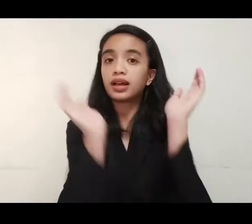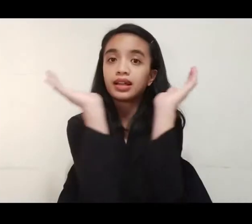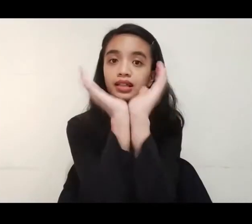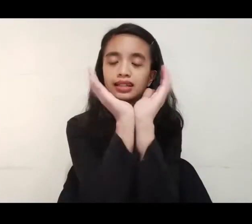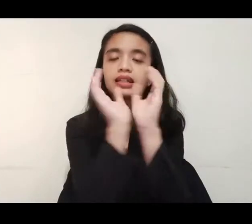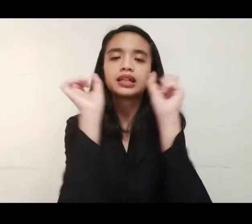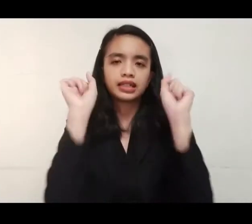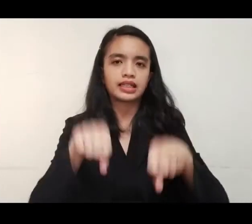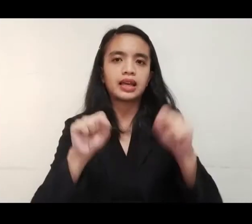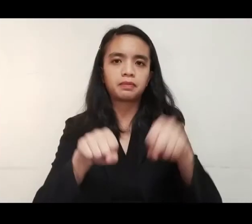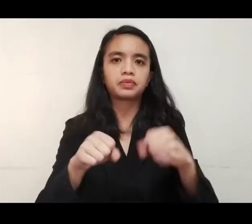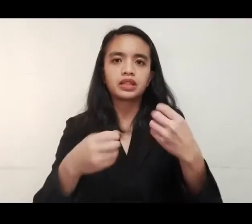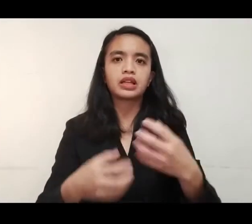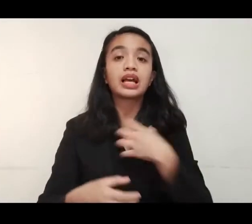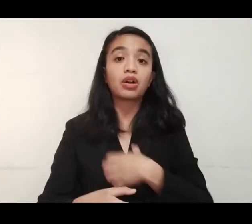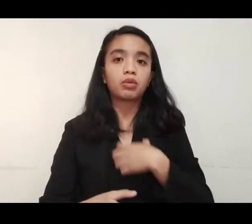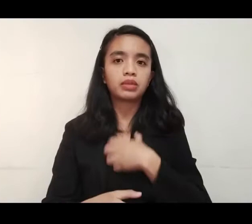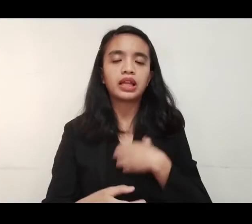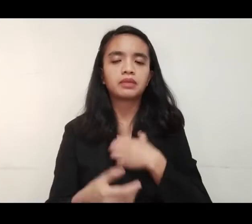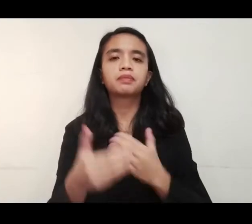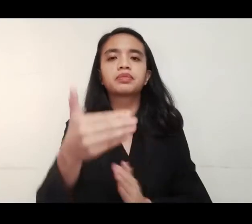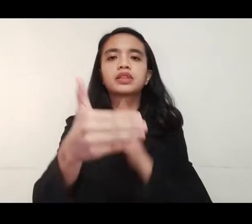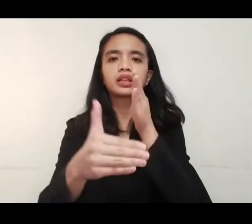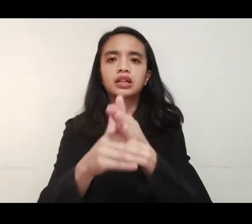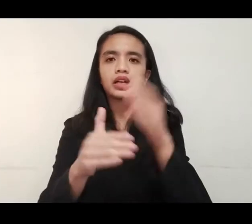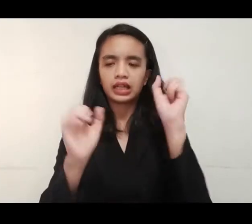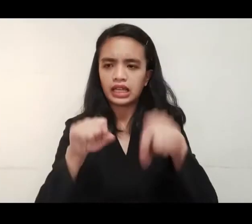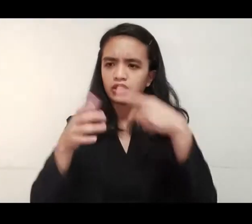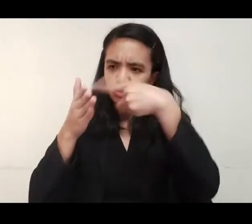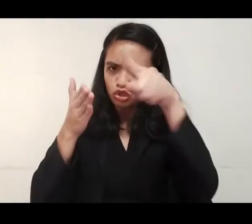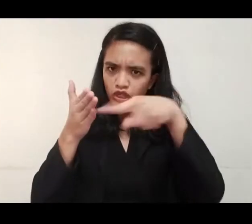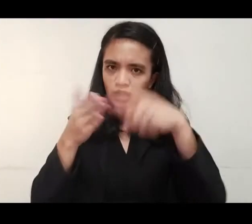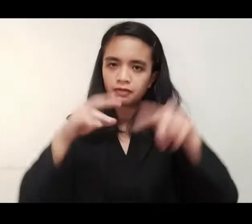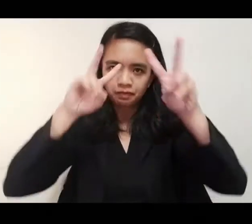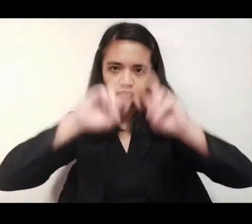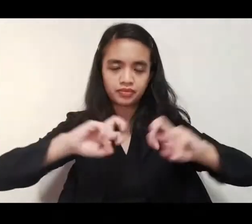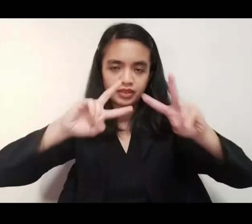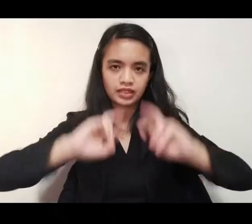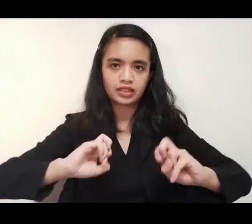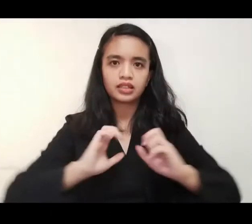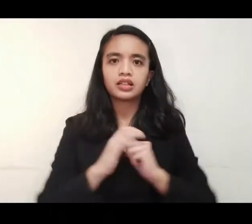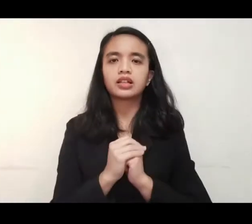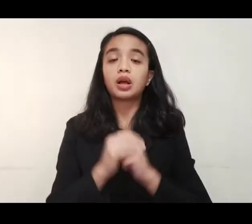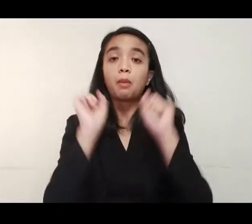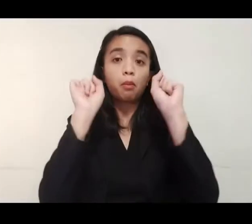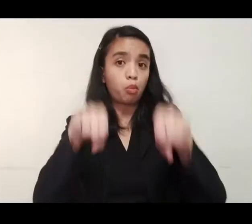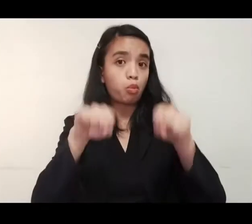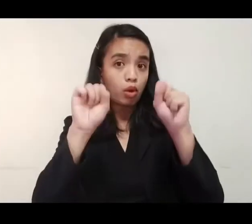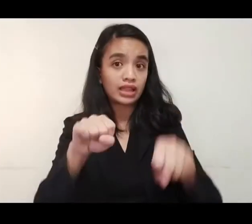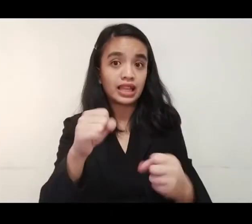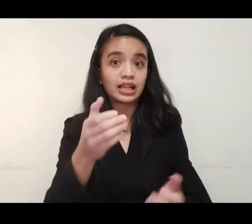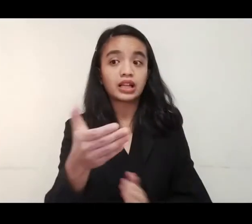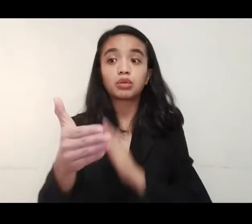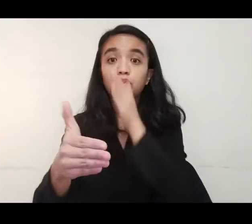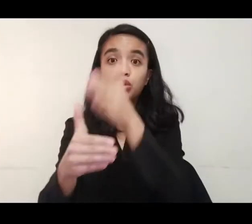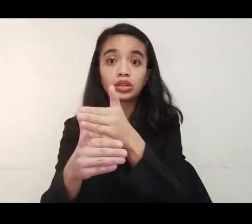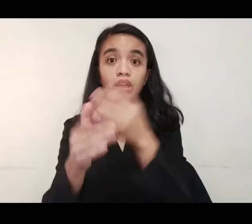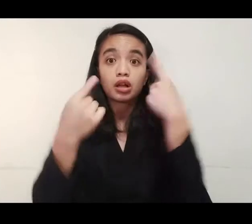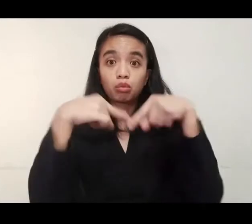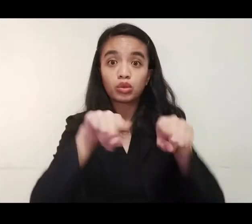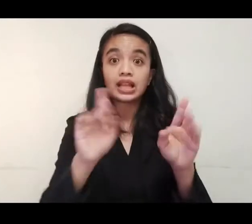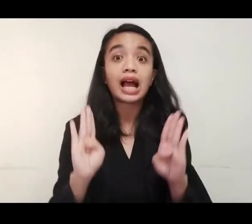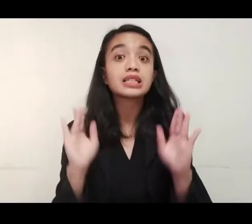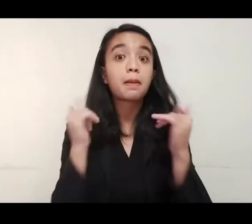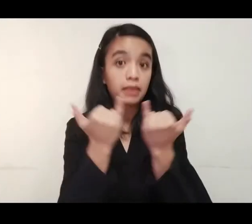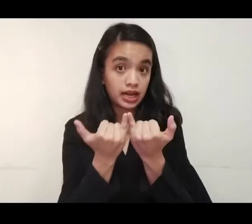ayon sa DSWD, maaaring idulog ang kanilang reklamo para mavalidate at maimbestigahan. maaaring po silang